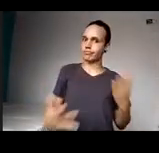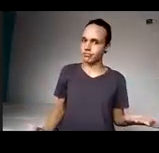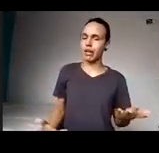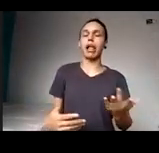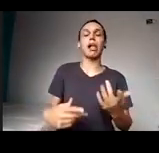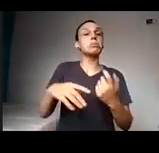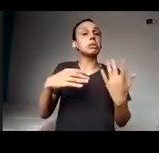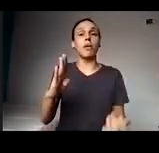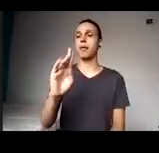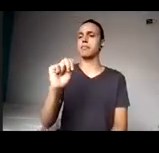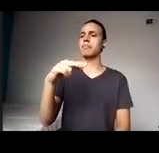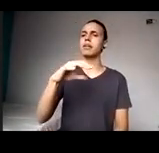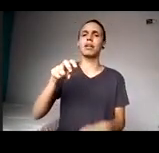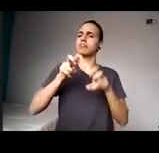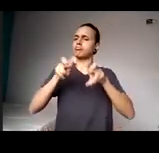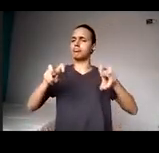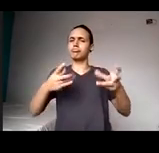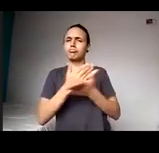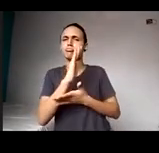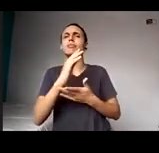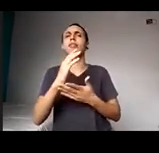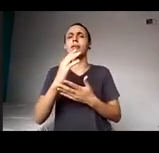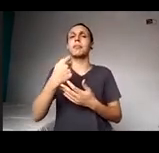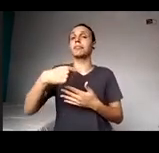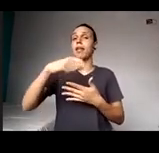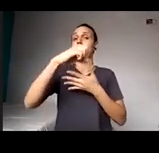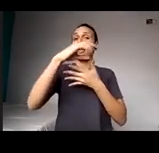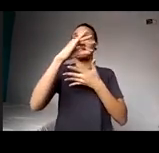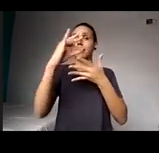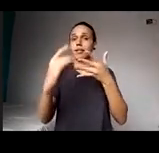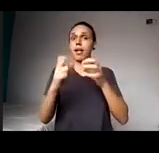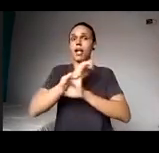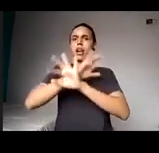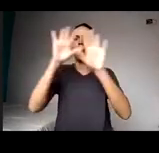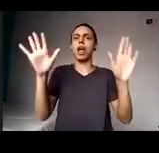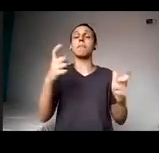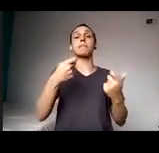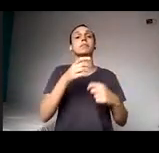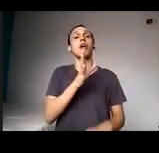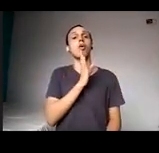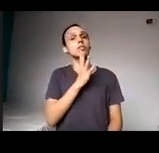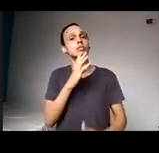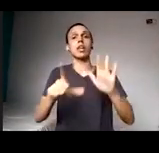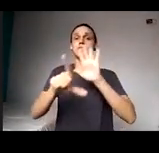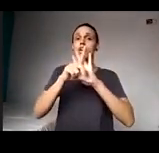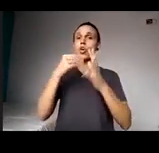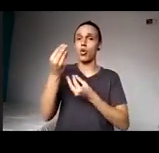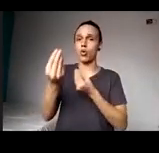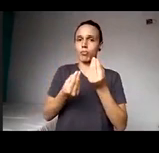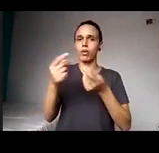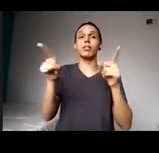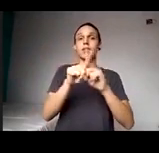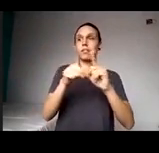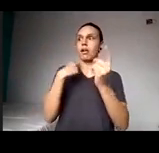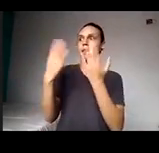conheça a legislação, mas também essa discussão da funcionalidade e do modelo social, para mim é